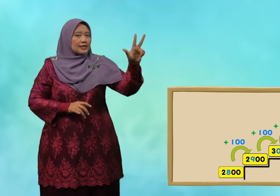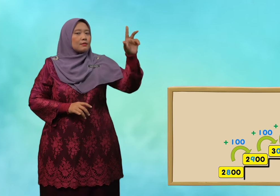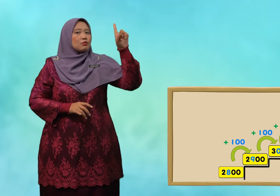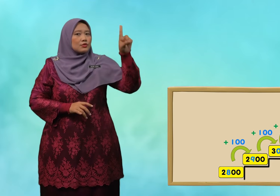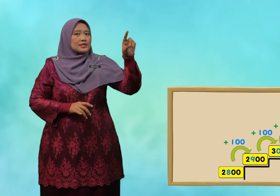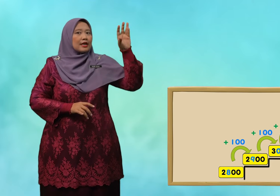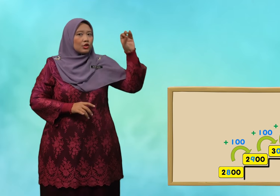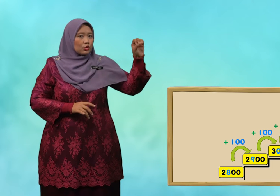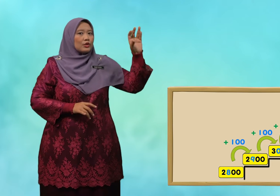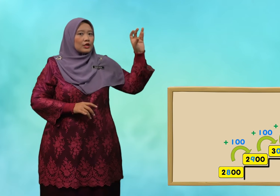,100